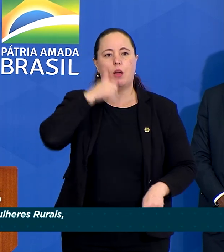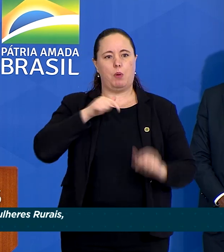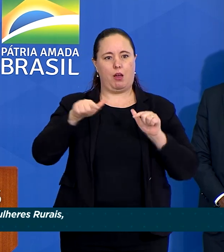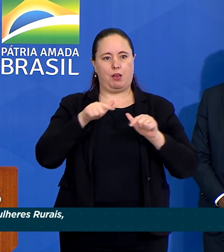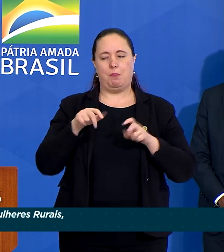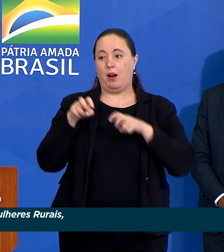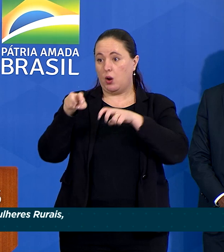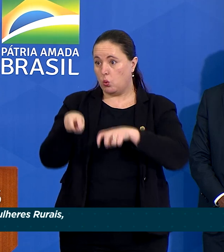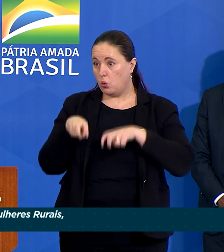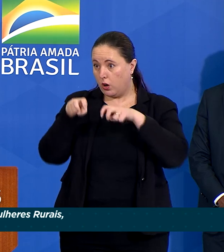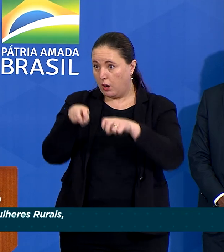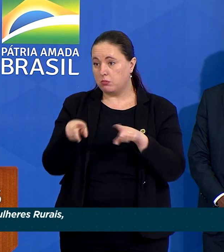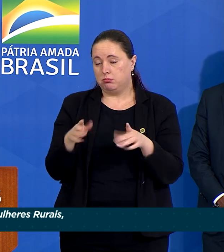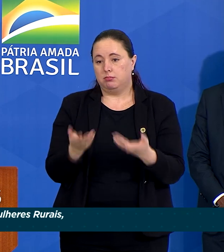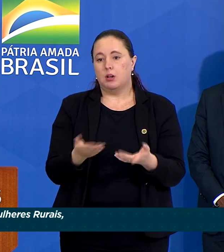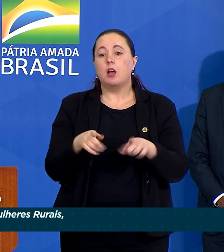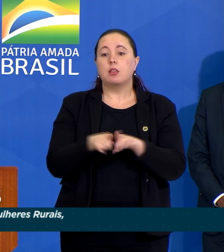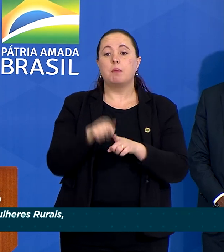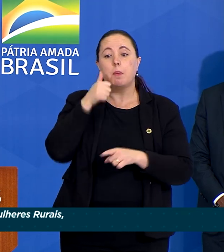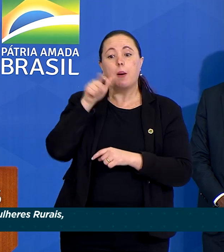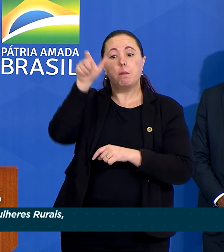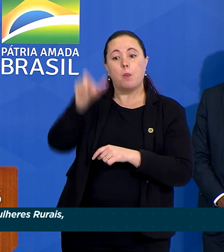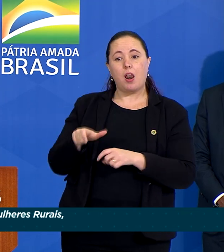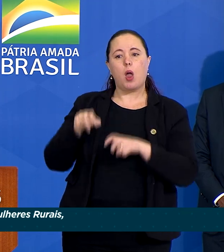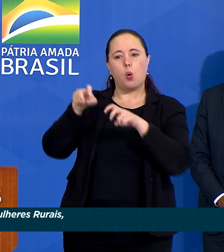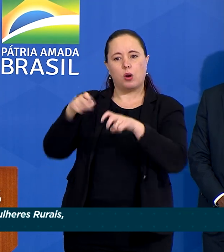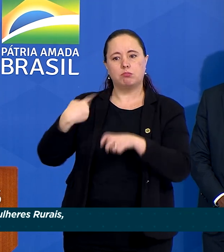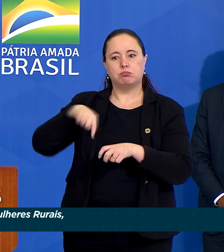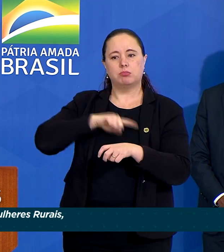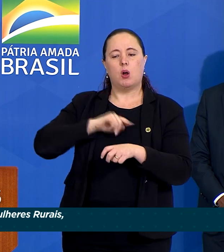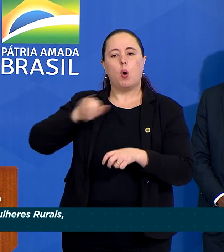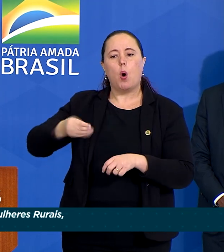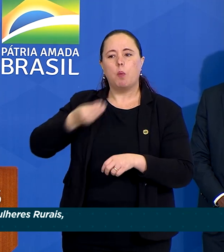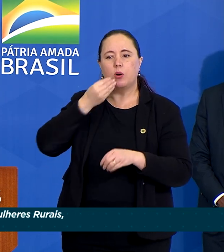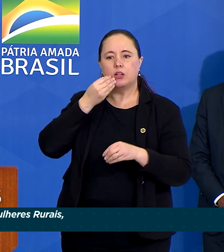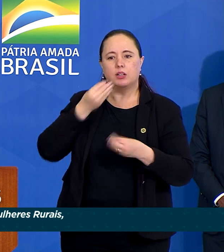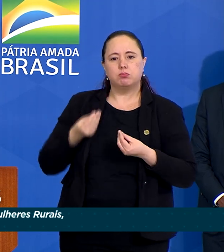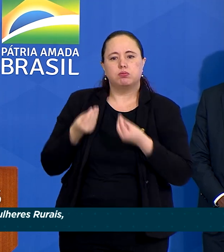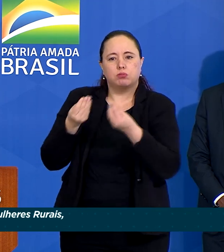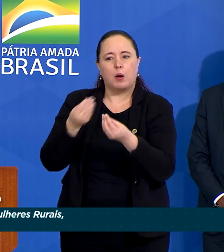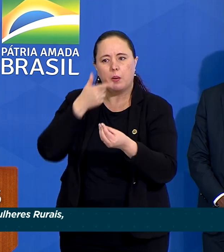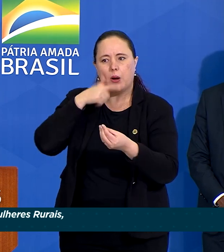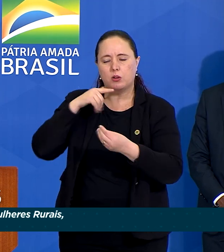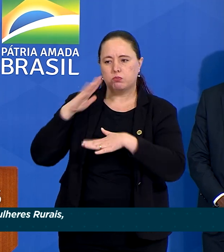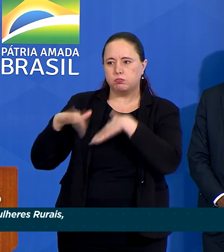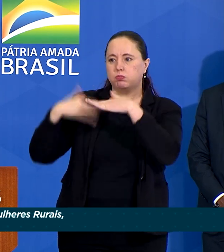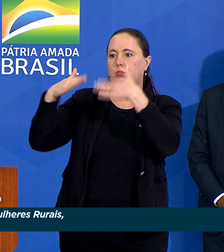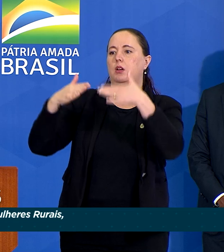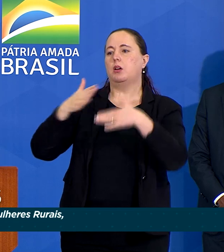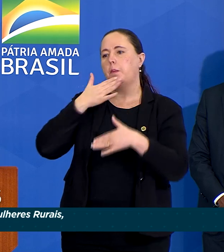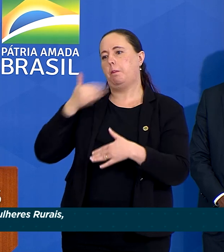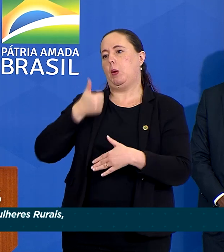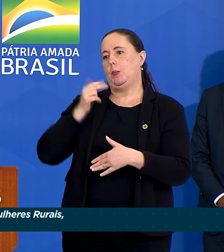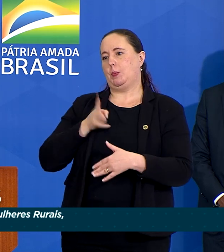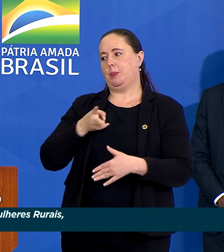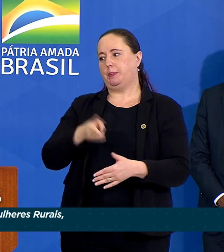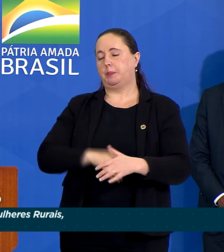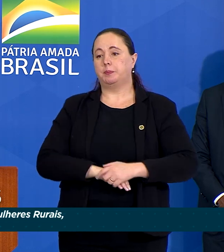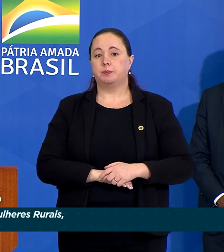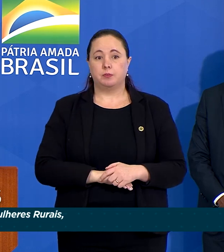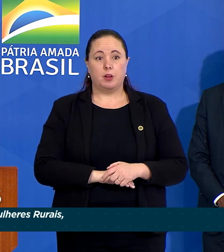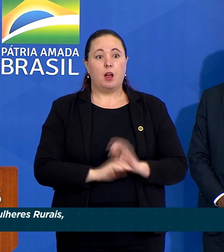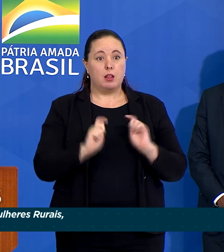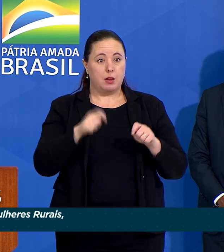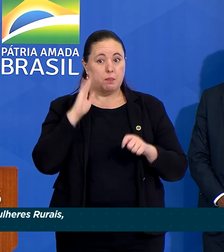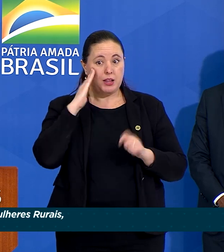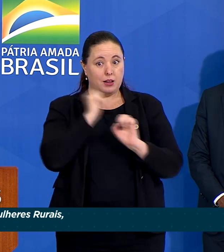campo e para dar às mulheres rurais os meios para seguir crescendo e seguir melhorando. Já está claro que